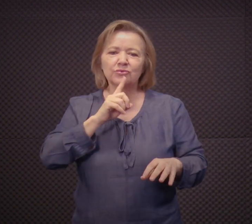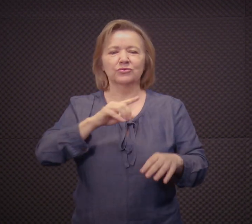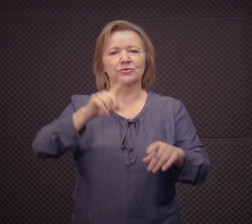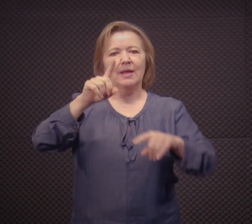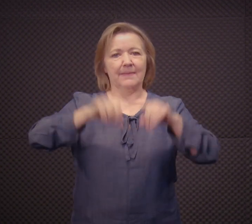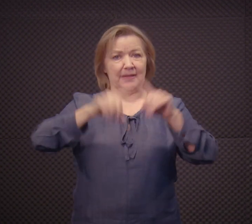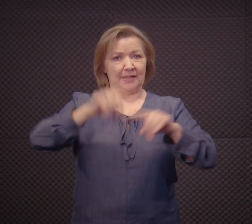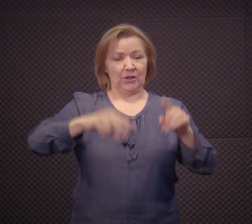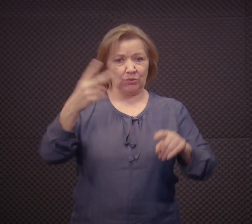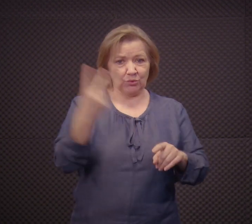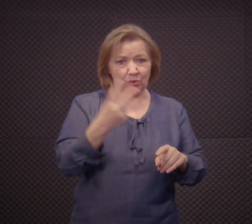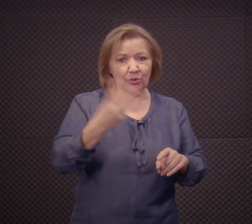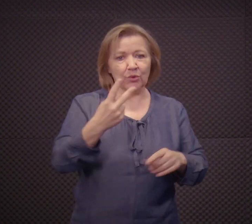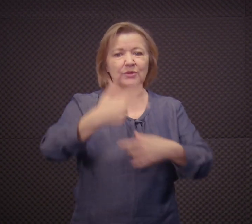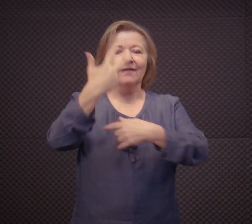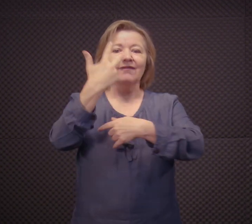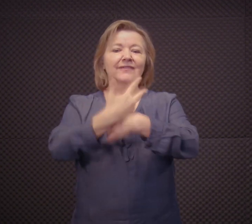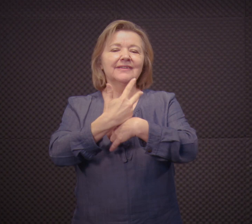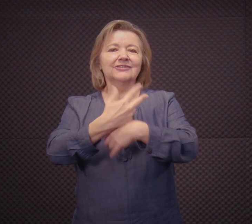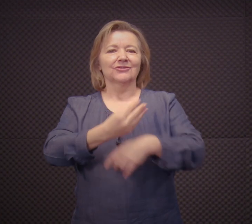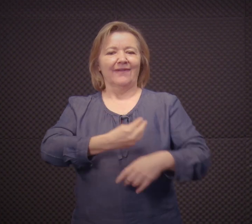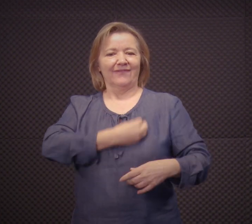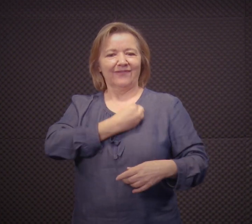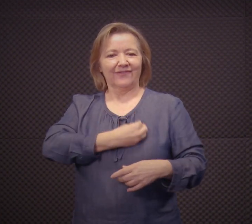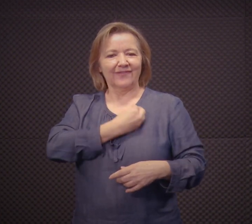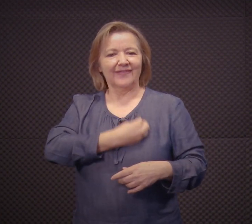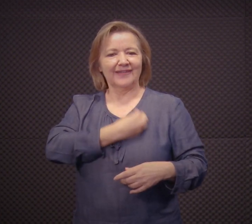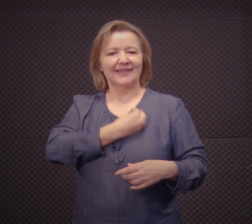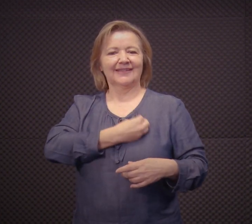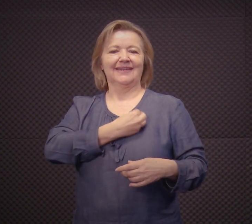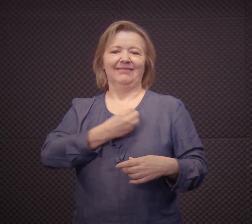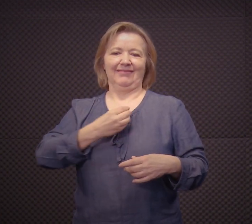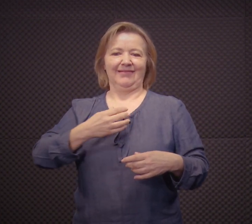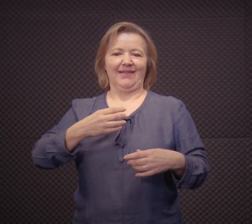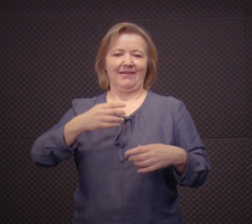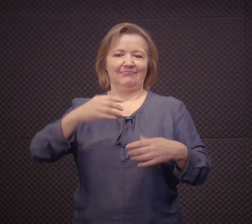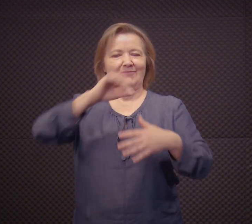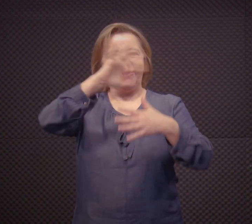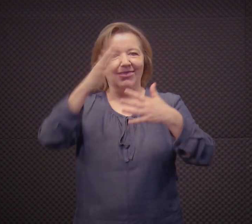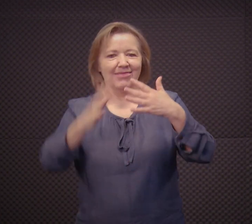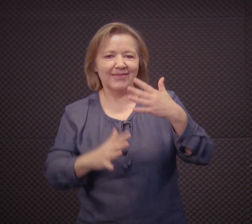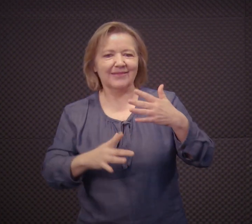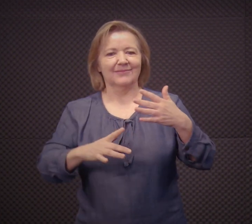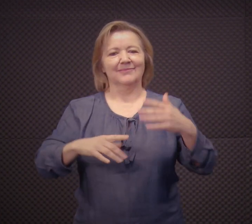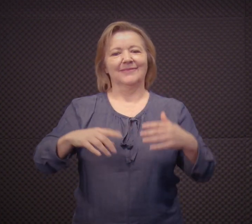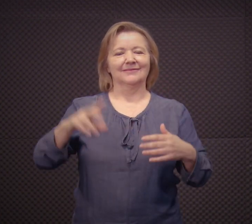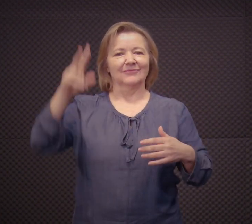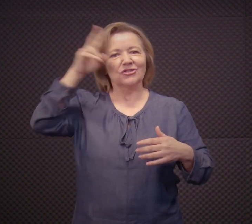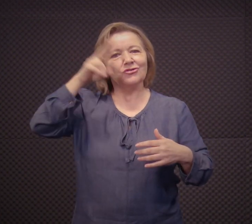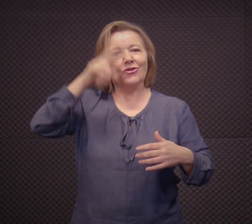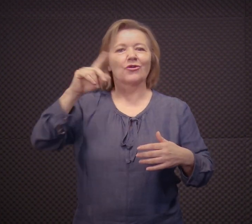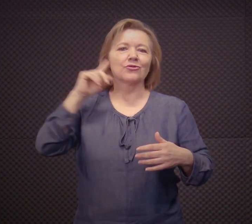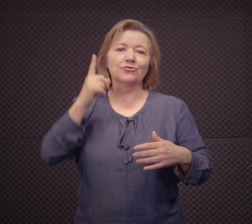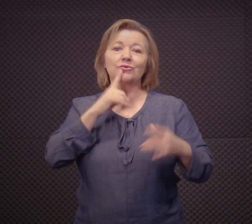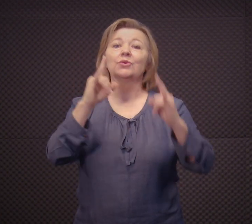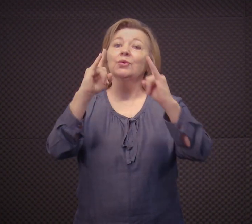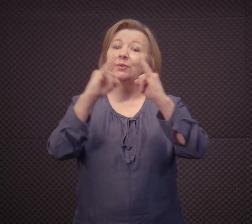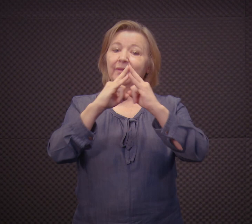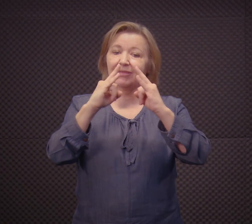história da educação de surdos. Nós temos vídeos sobre a história da Libras,